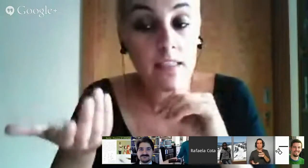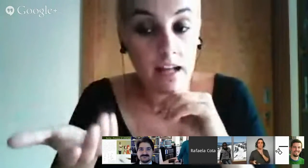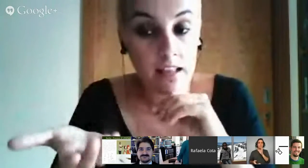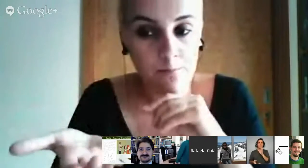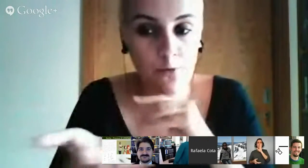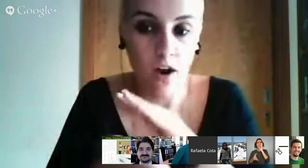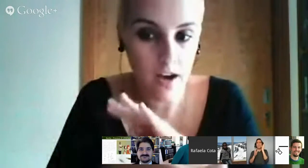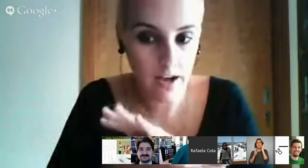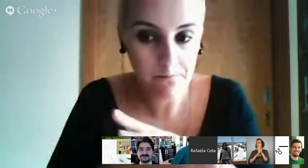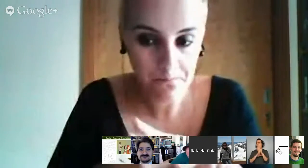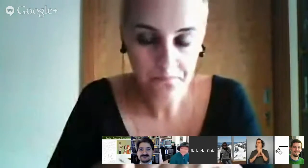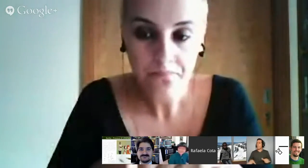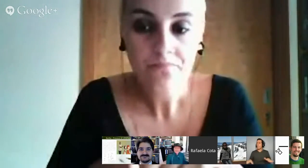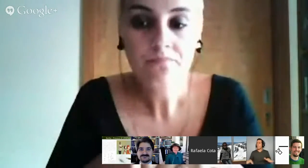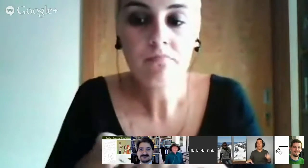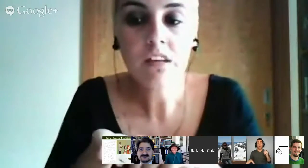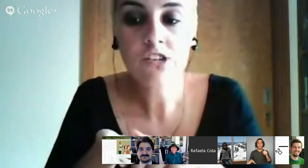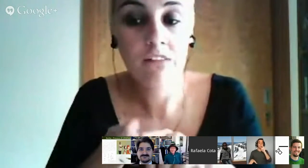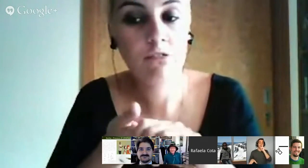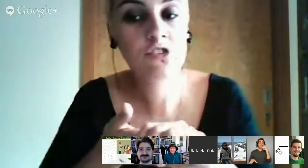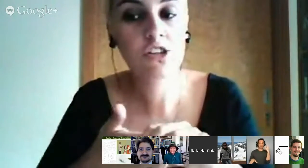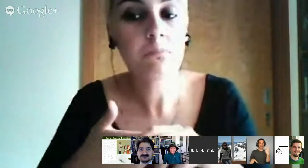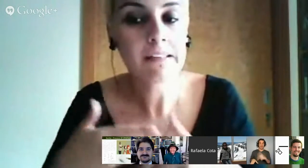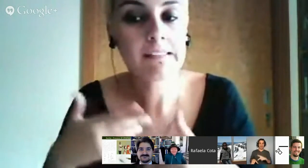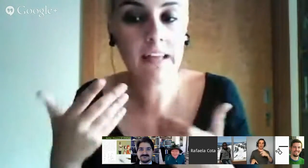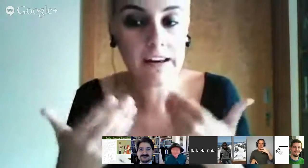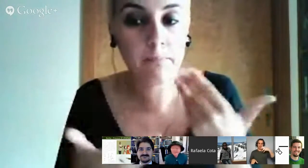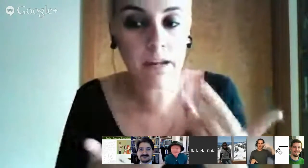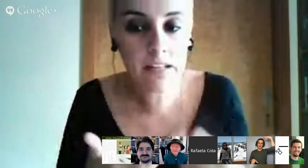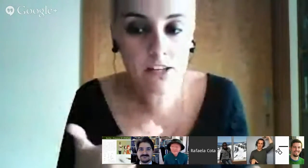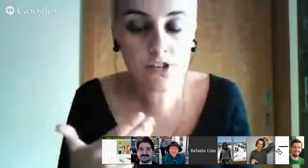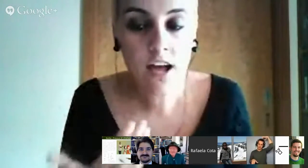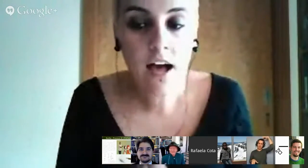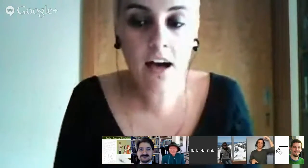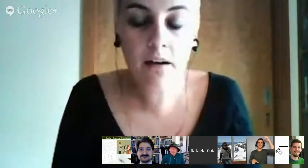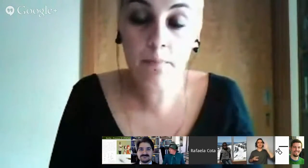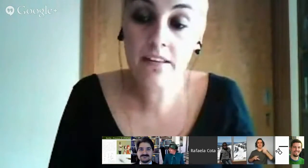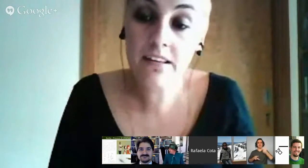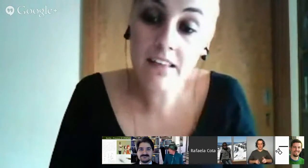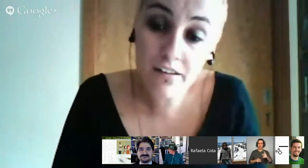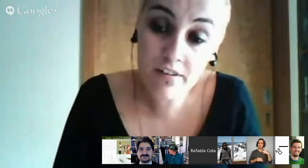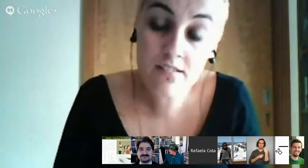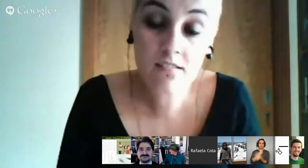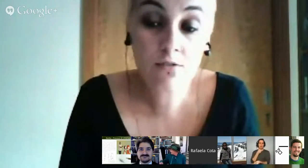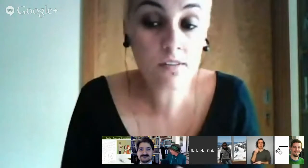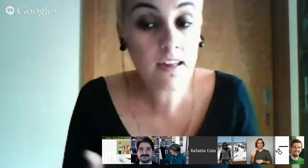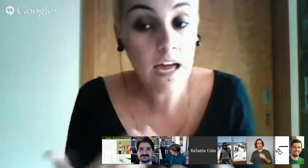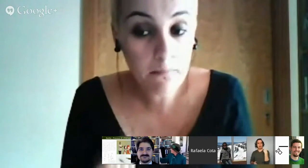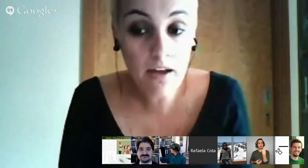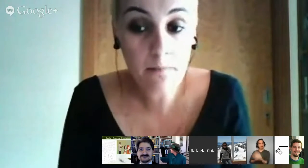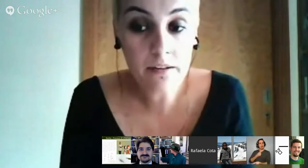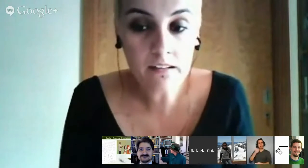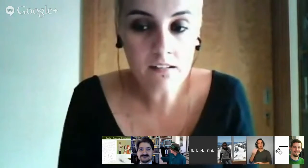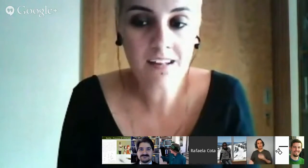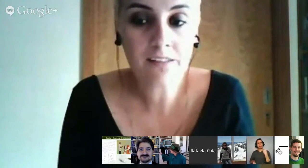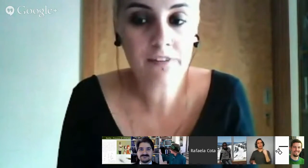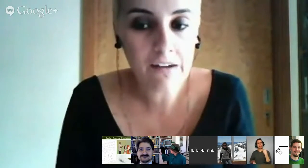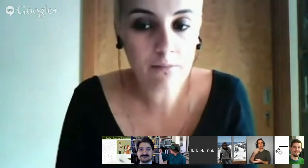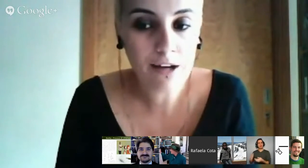pai dela, o rei, estava constantemente a dar-lhe prendas para tentar ver se conseguia animar a princesa, se ela ficava